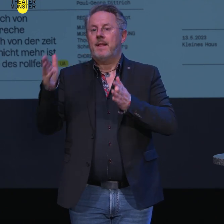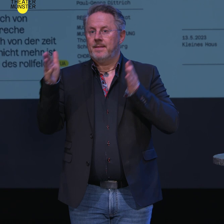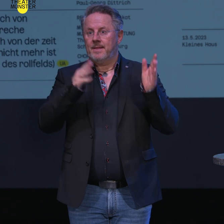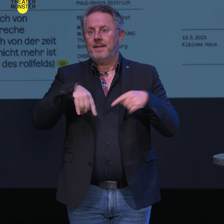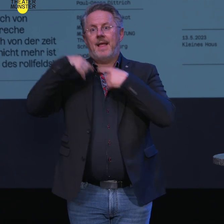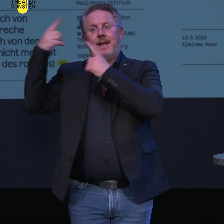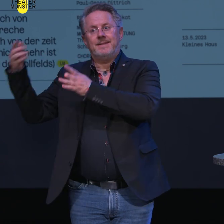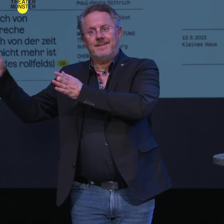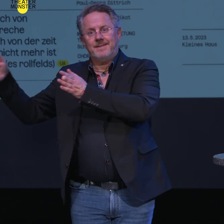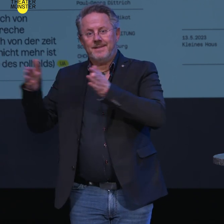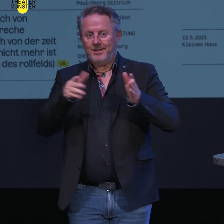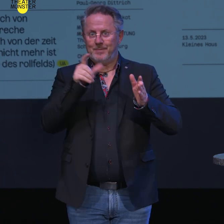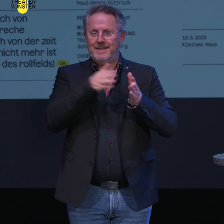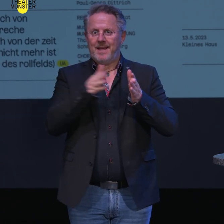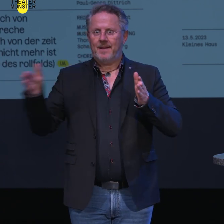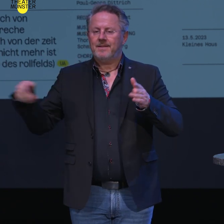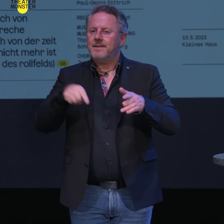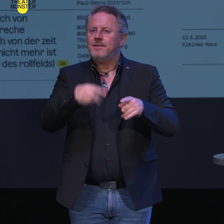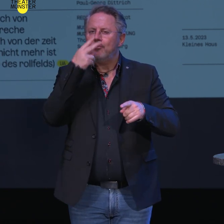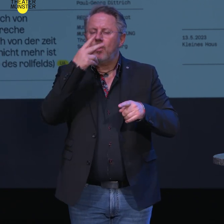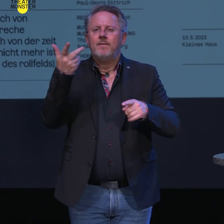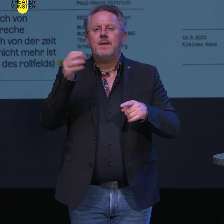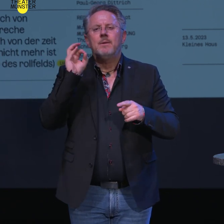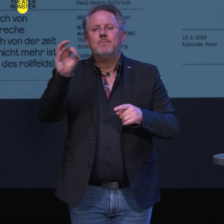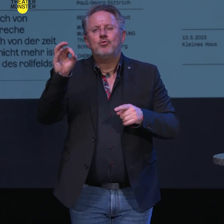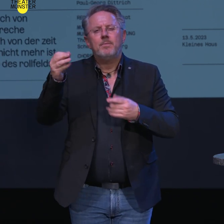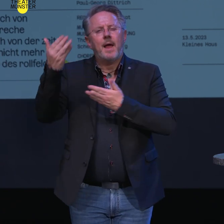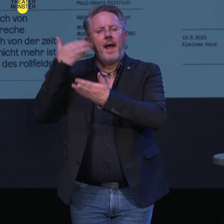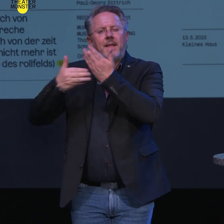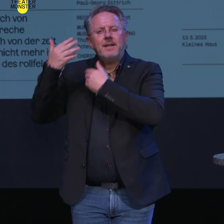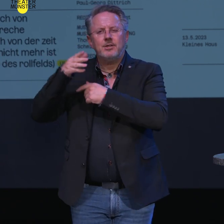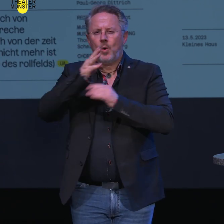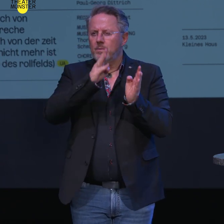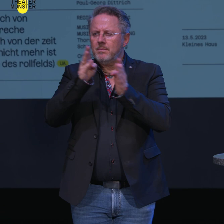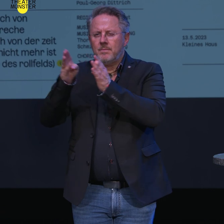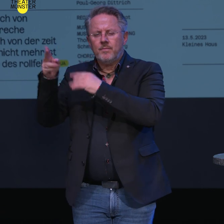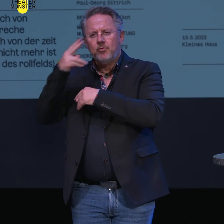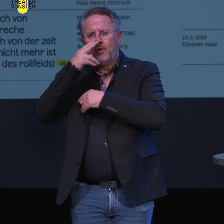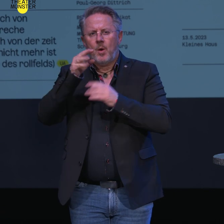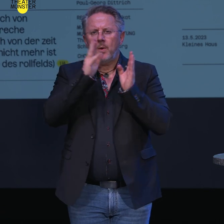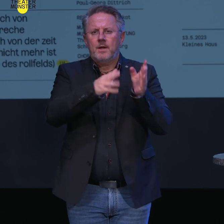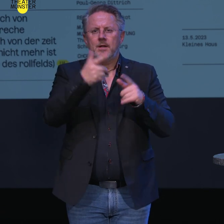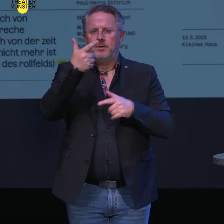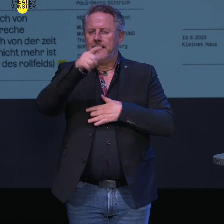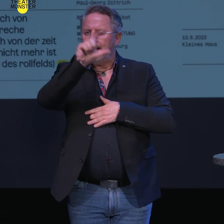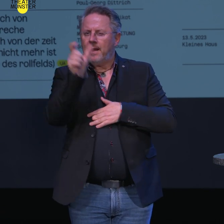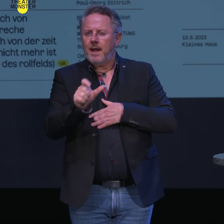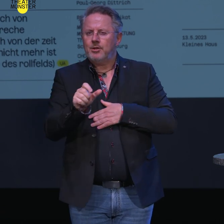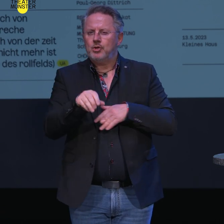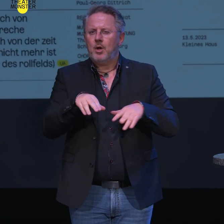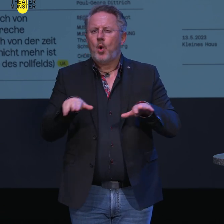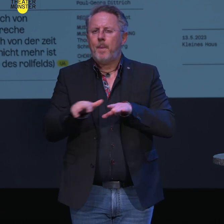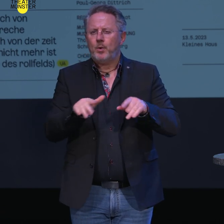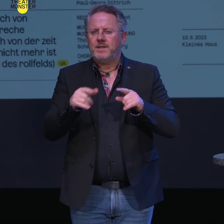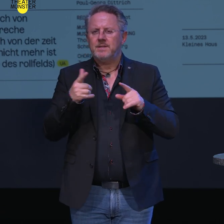werden wir uns dann den verschiedenen Generationenperspektiven zum einen anhand von Schlüsselwerken zweier italienischer Komponisten widmen, die